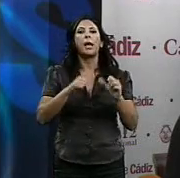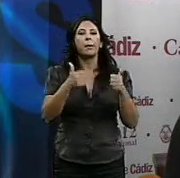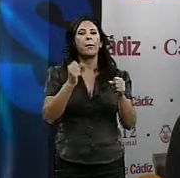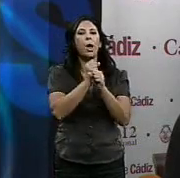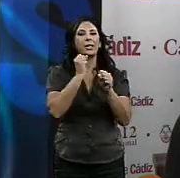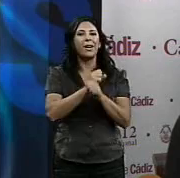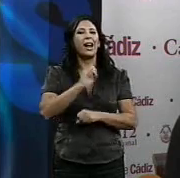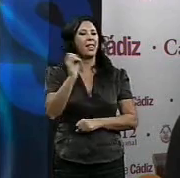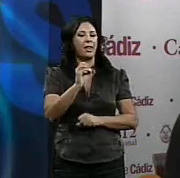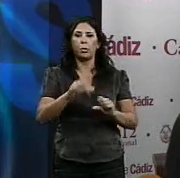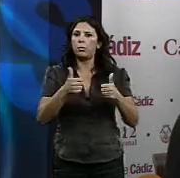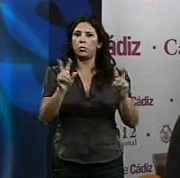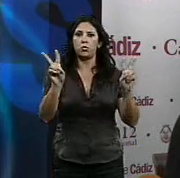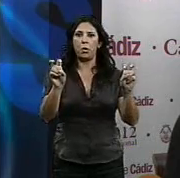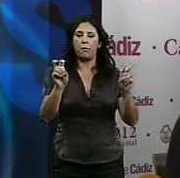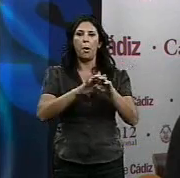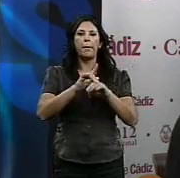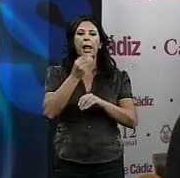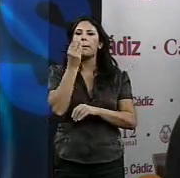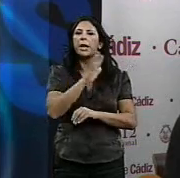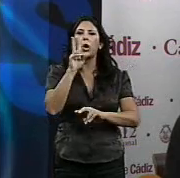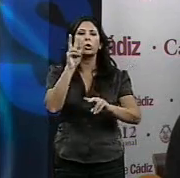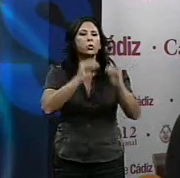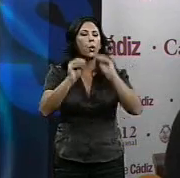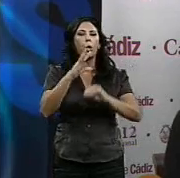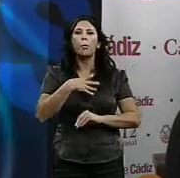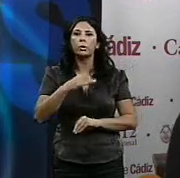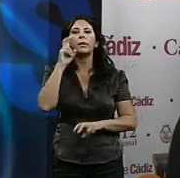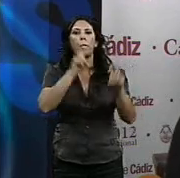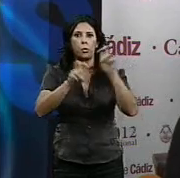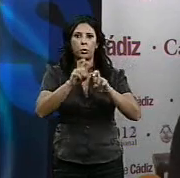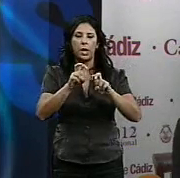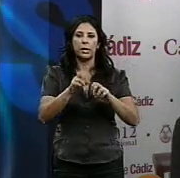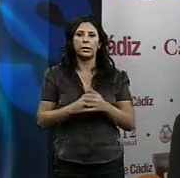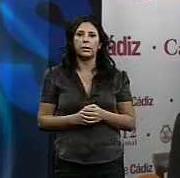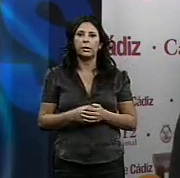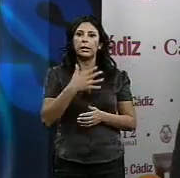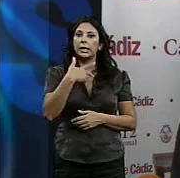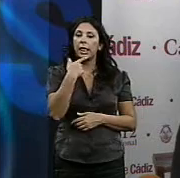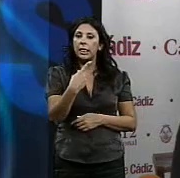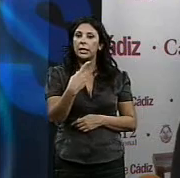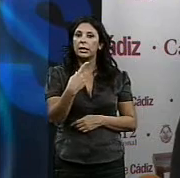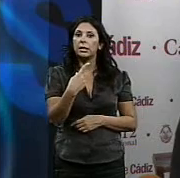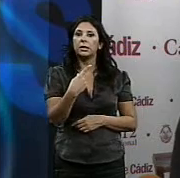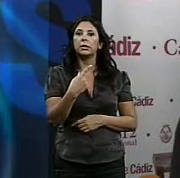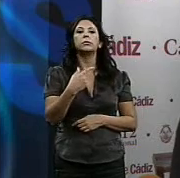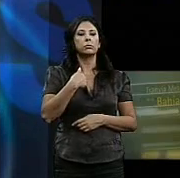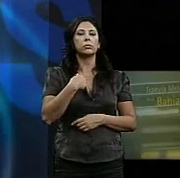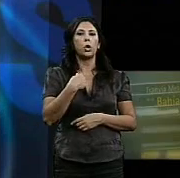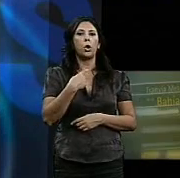para darle la mejor solución posible cuenta evidentemente con mi respaldo. Otro de